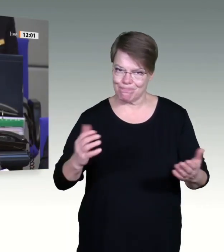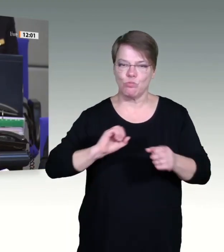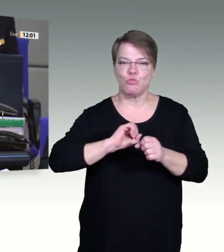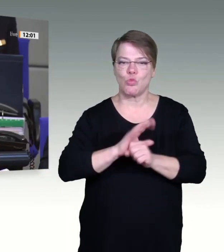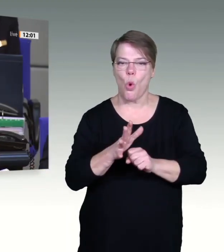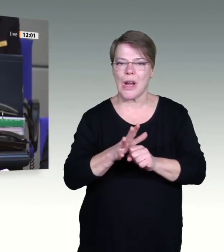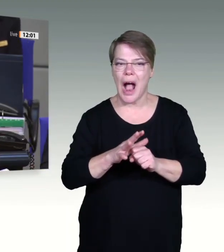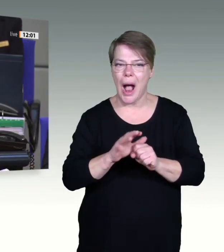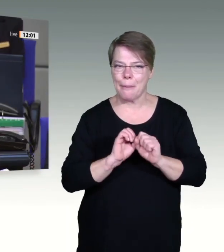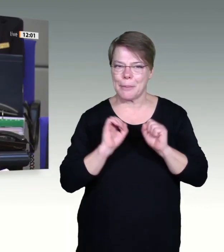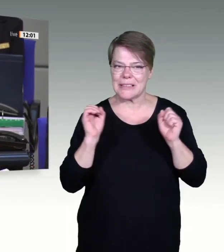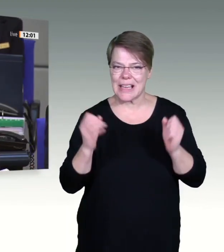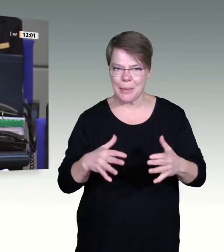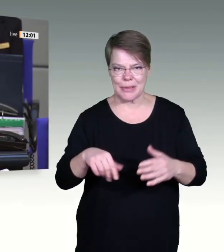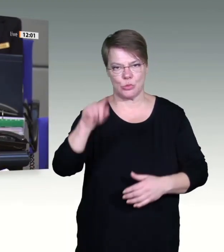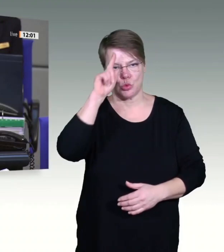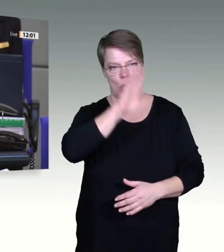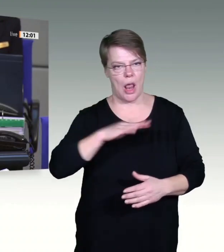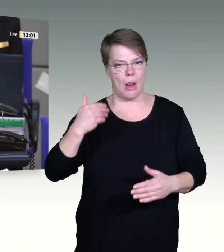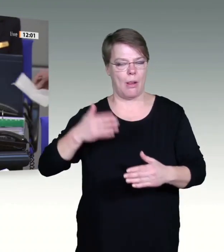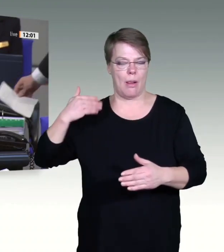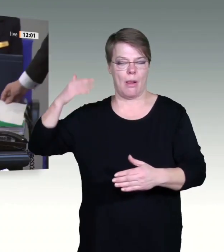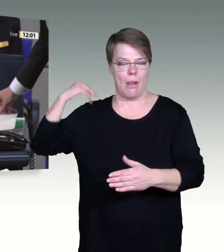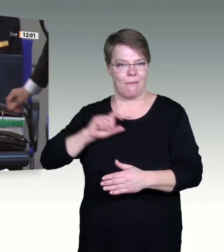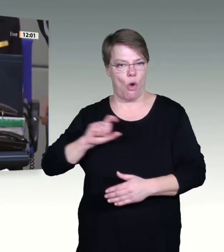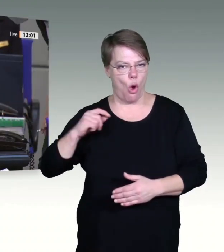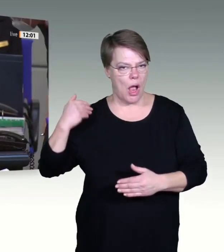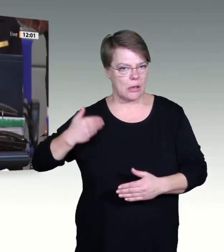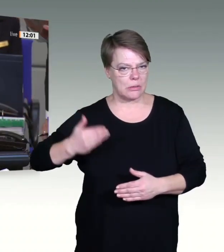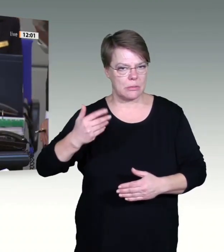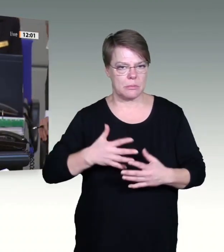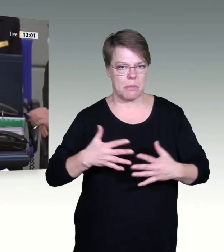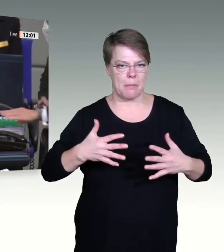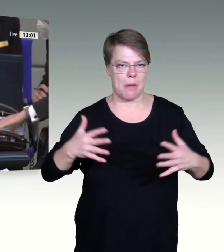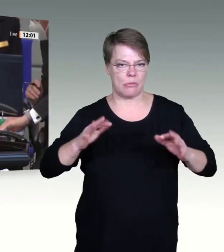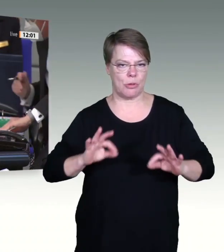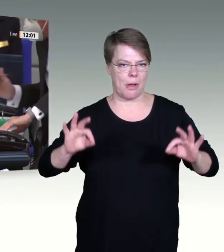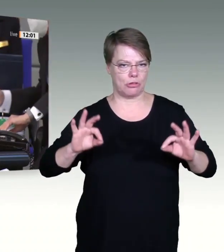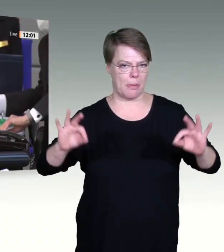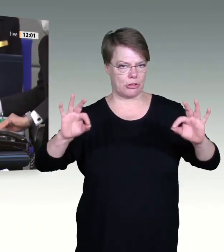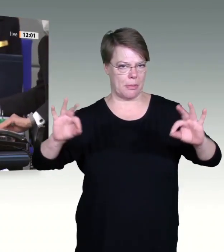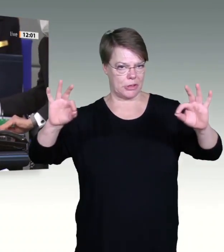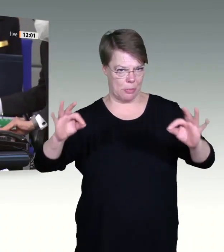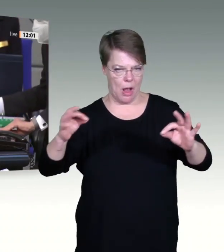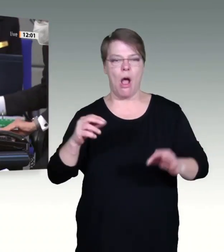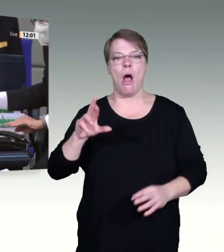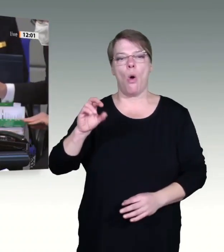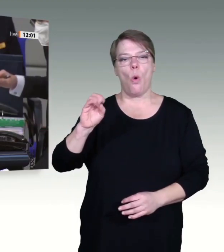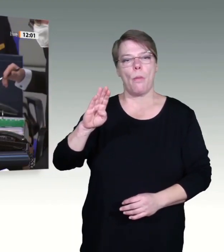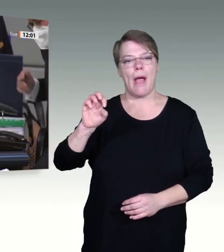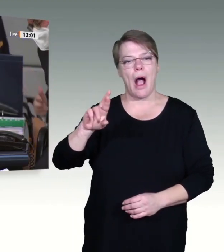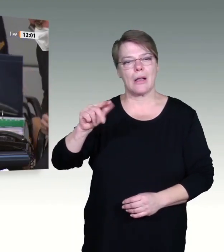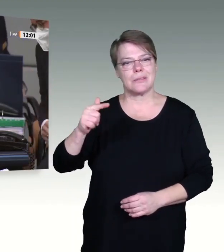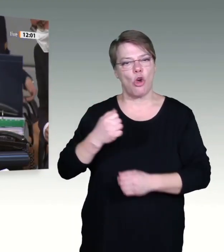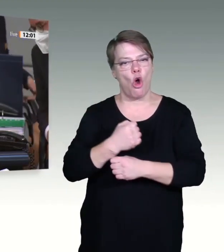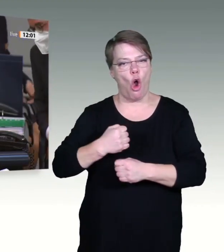Laut Robert-Koch-Institut sind die aktuellen Fallzahlen höher als alle Werte, die auf den Höhepunkt der vorangegangenen